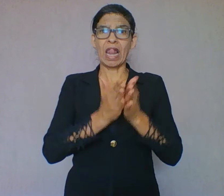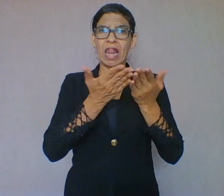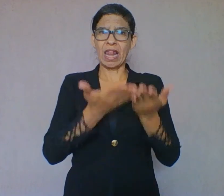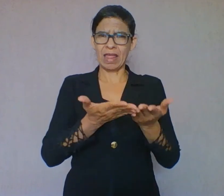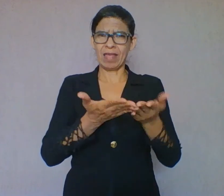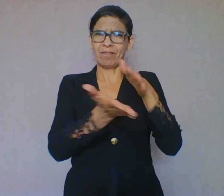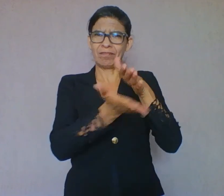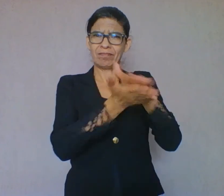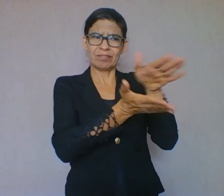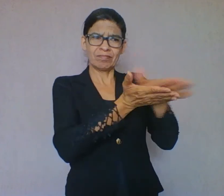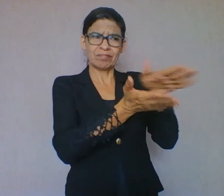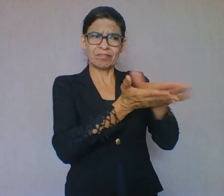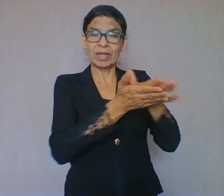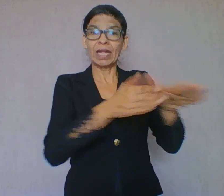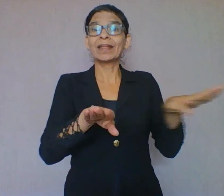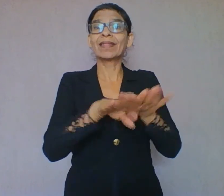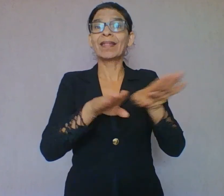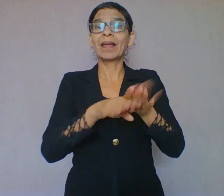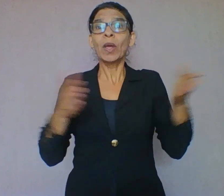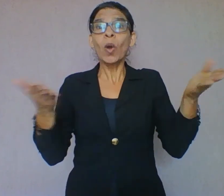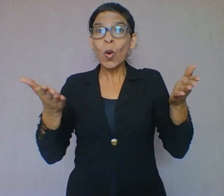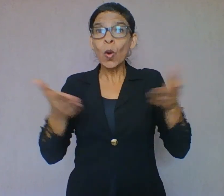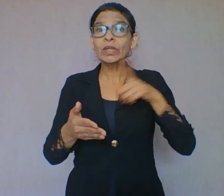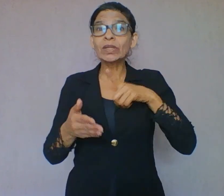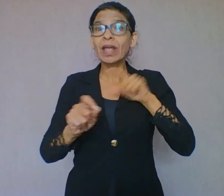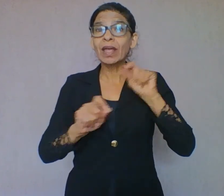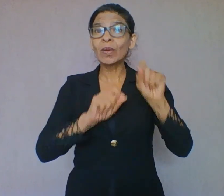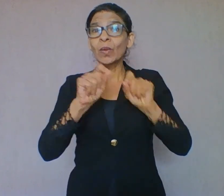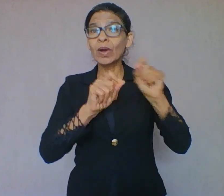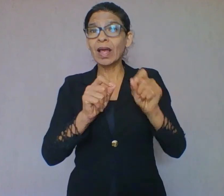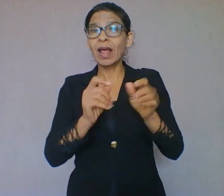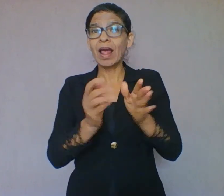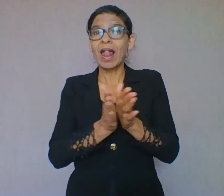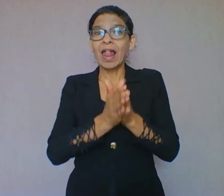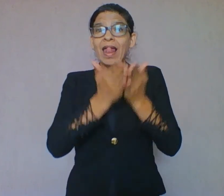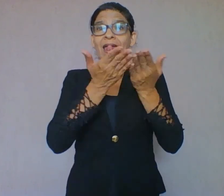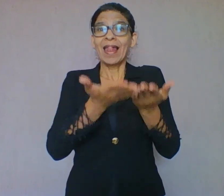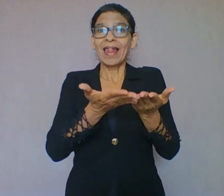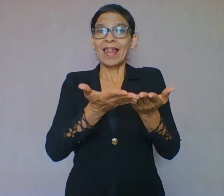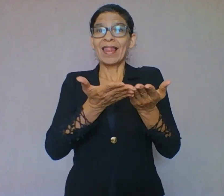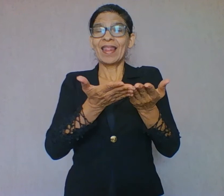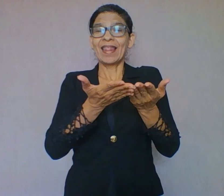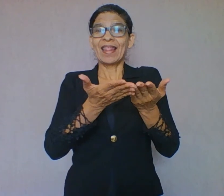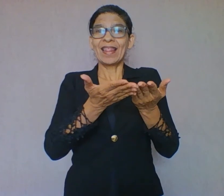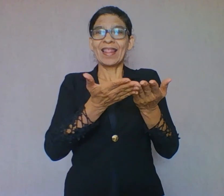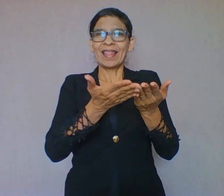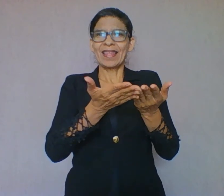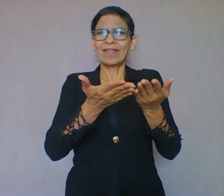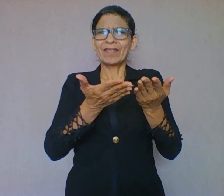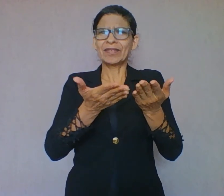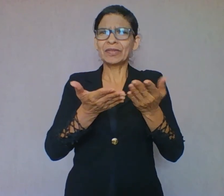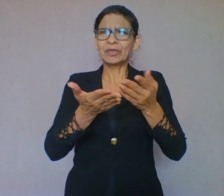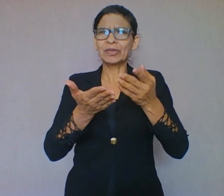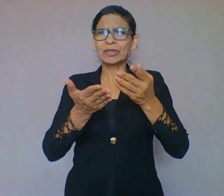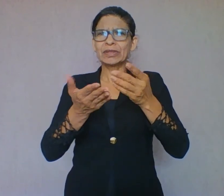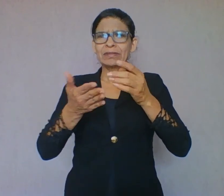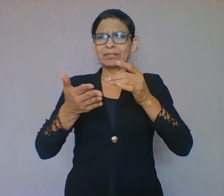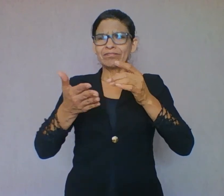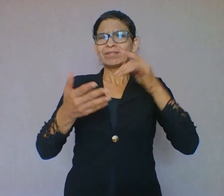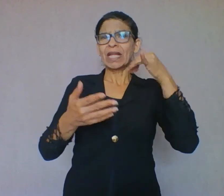pelo celular ou tablet. Pensar em leitura nos faz pensar em seu processo, porque ler significa decodificar,